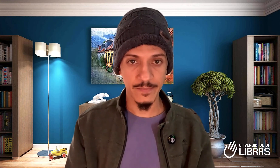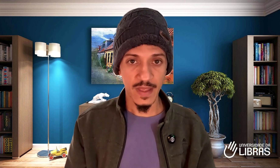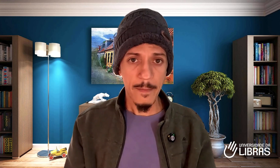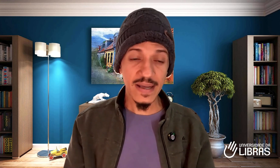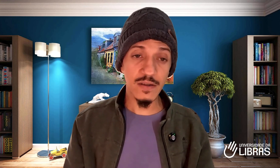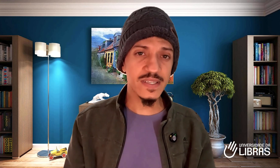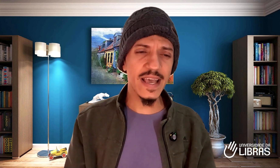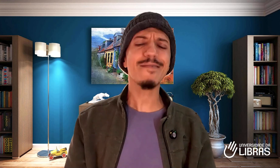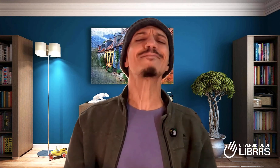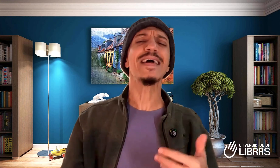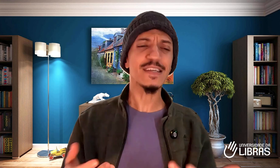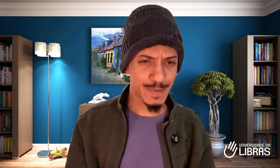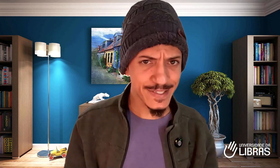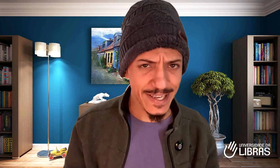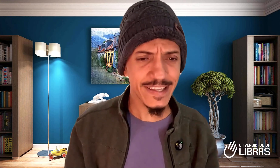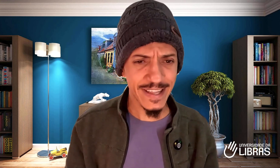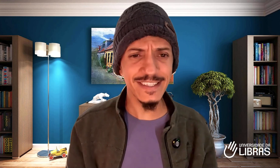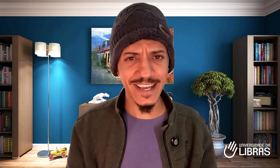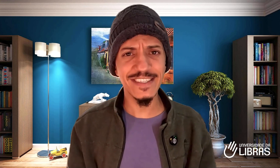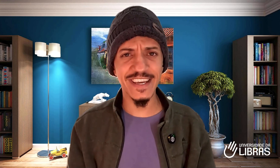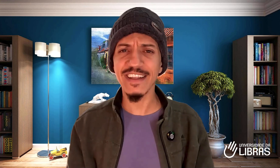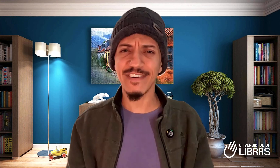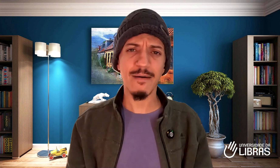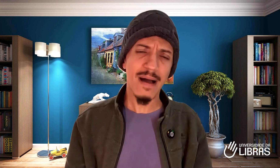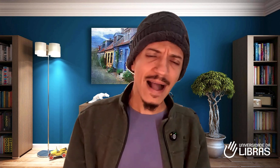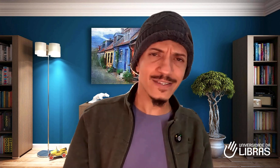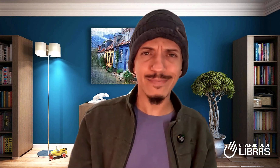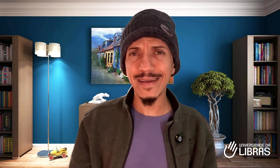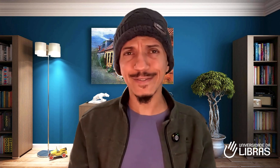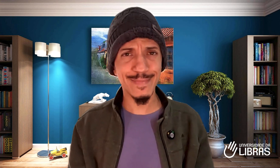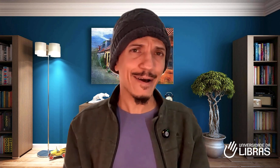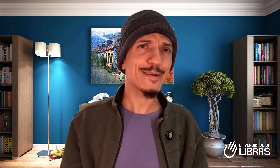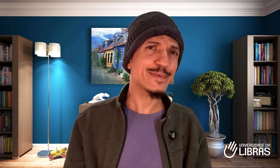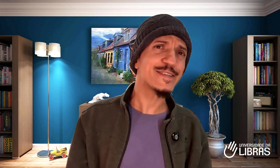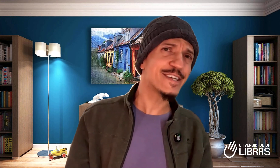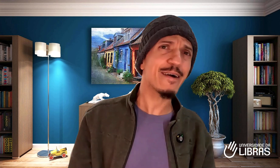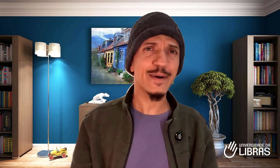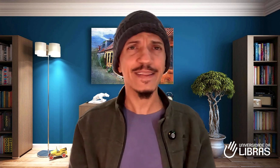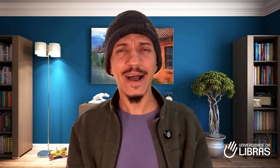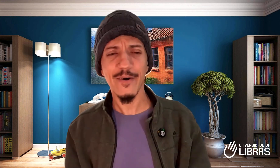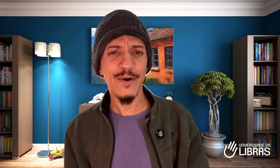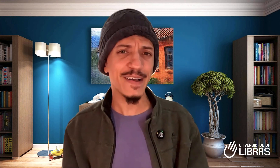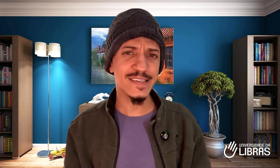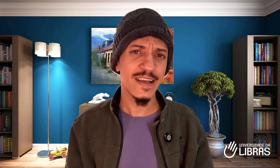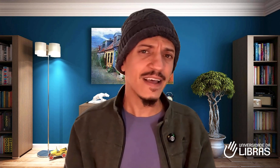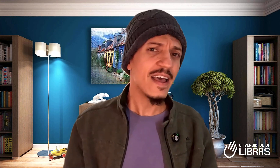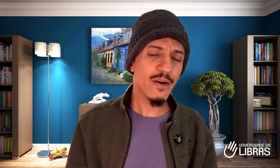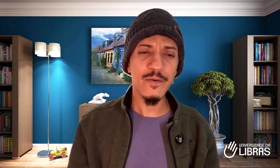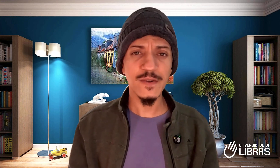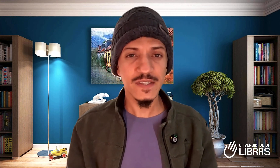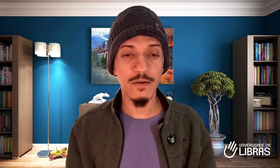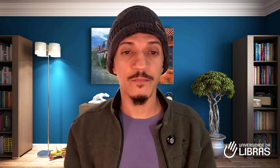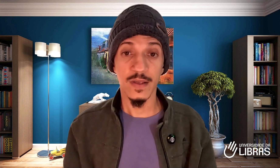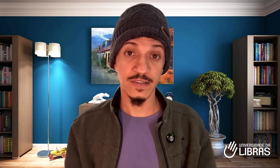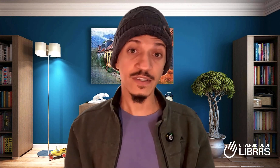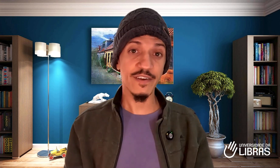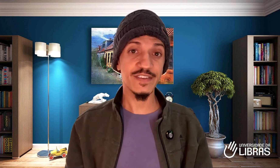Mas eu sei que mesmo assim, tem gente que ainda fala, Matos, mas uma aula por dia é muita coisa, eu não consigo. Se você fizer